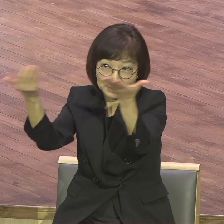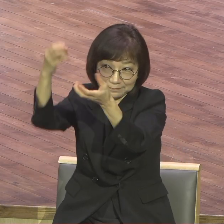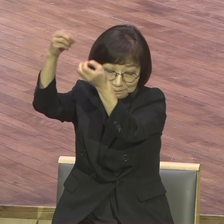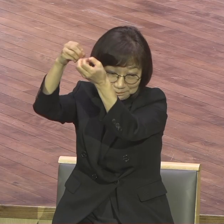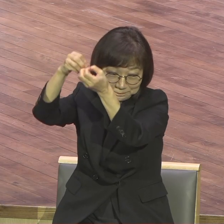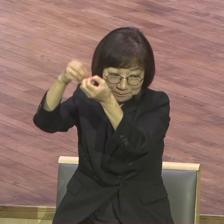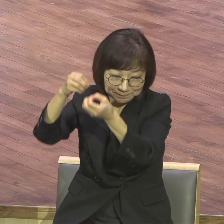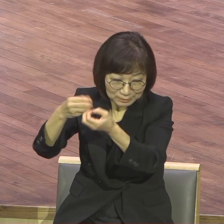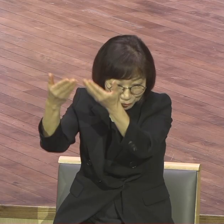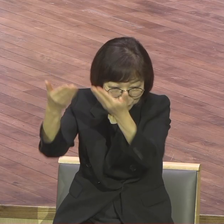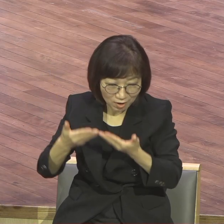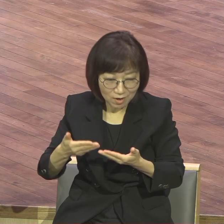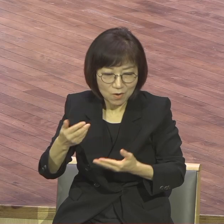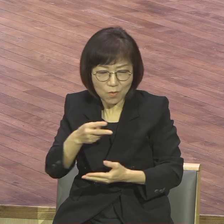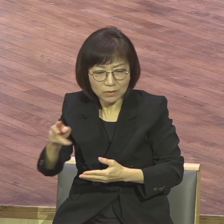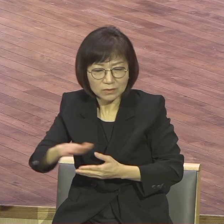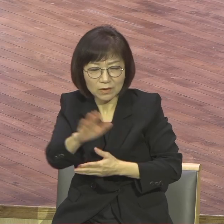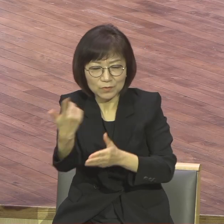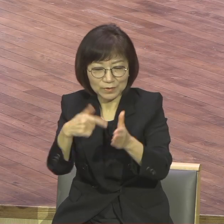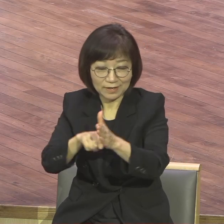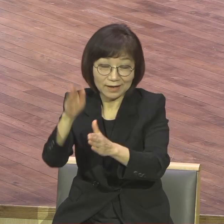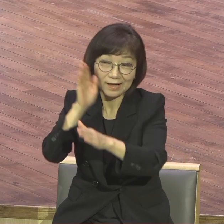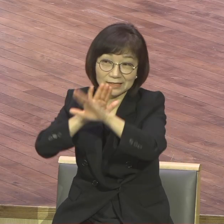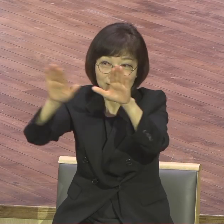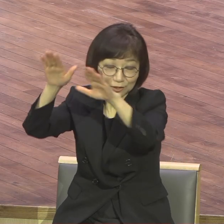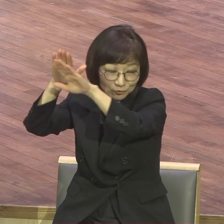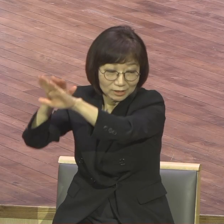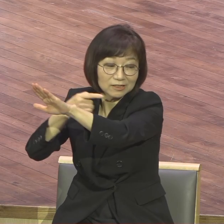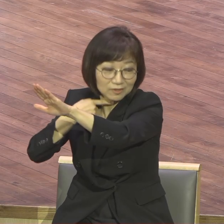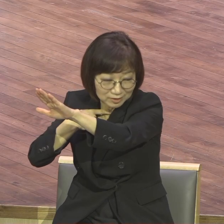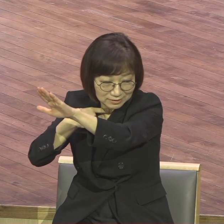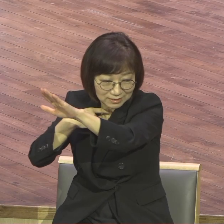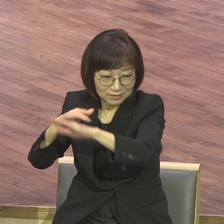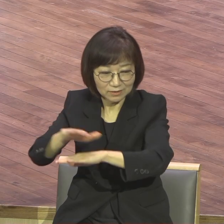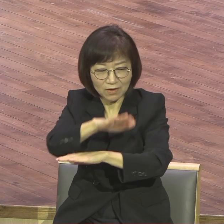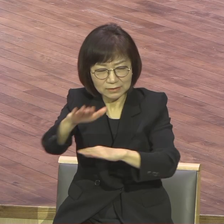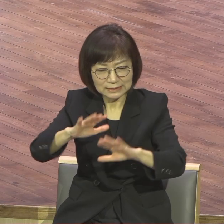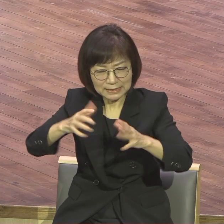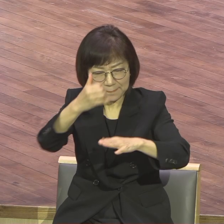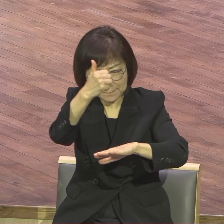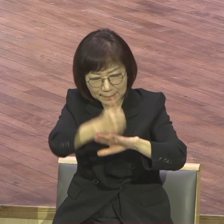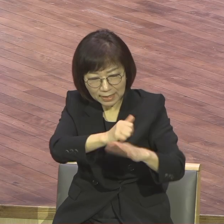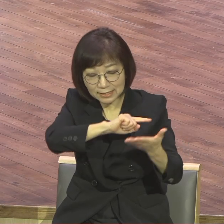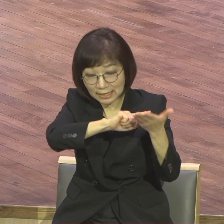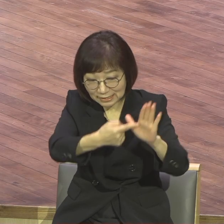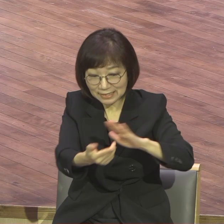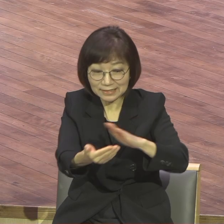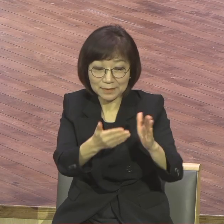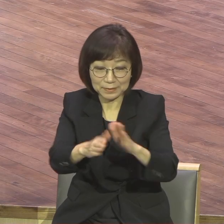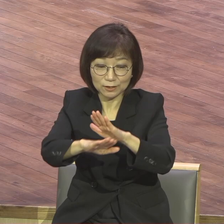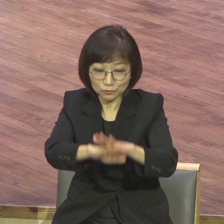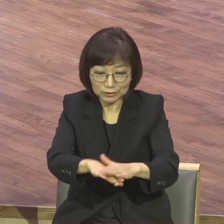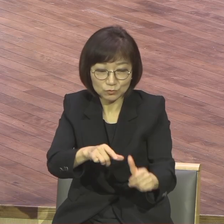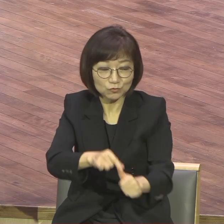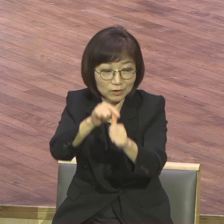하시나니 곧 너희를 위하여 하늘에 간직하신 것이라. 너희는 말세에 나타내기로 예비하신 구원을 얻기 위하여